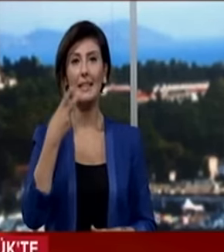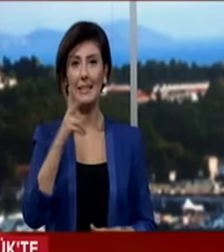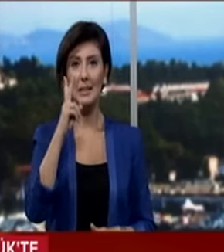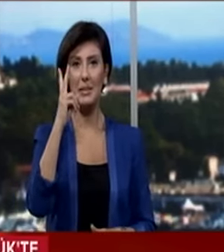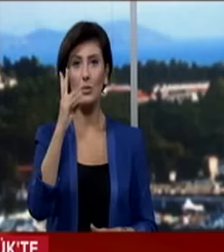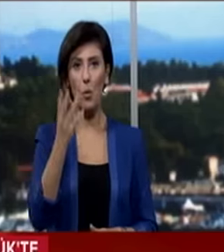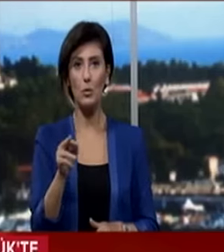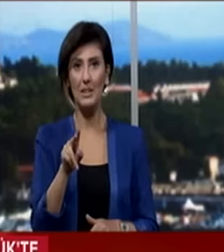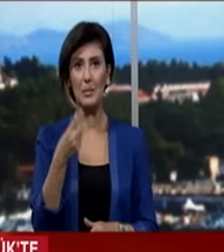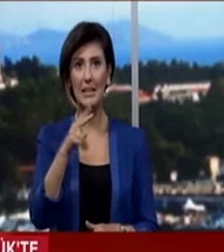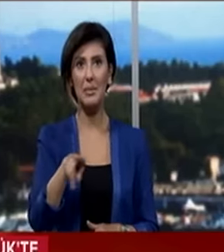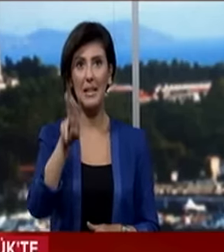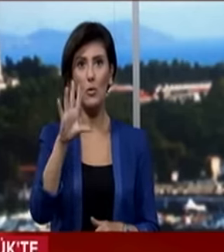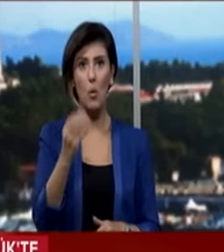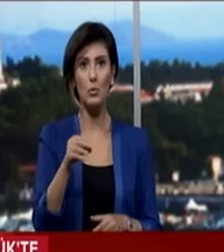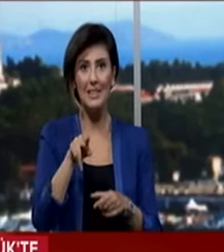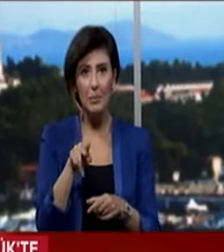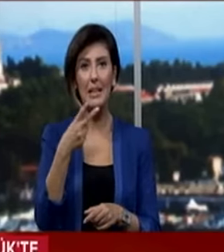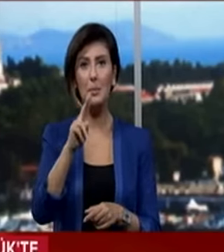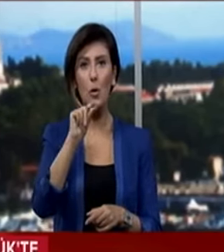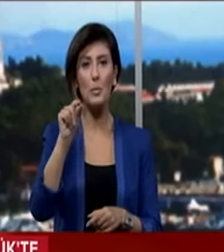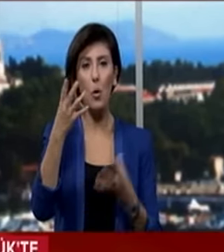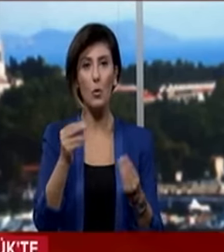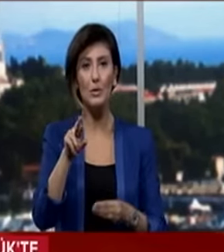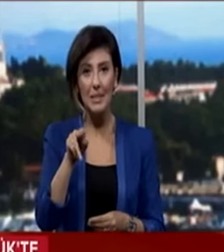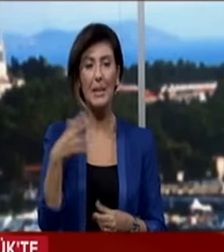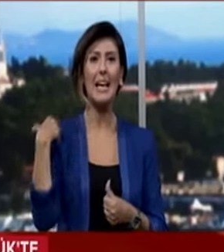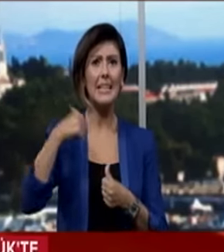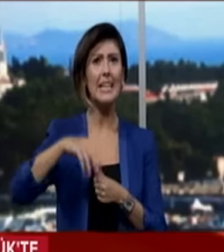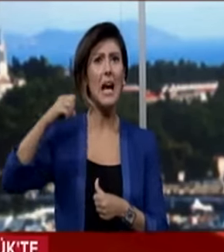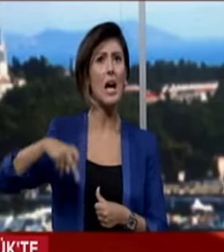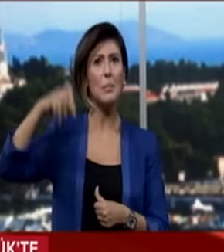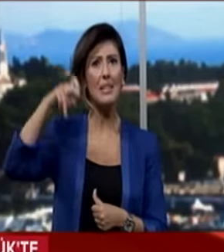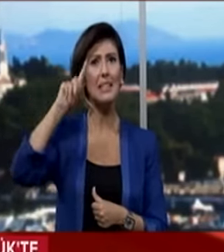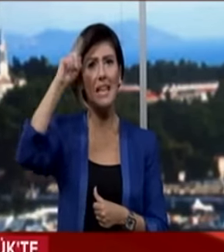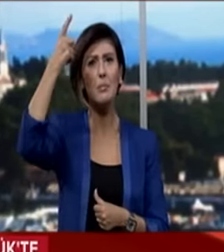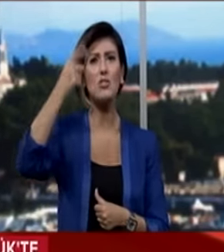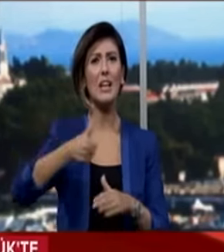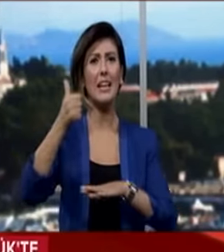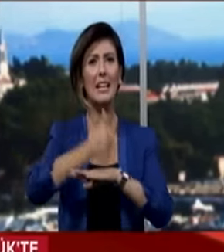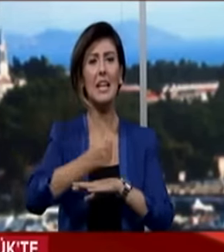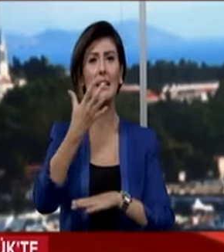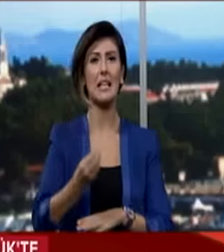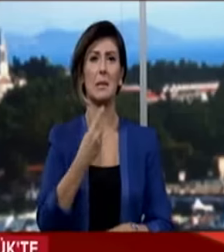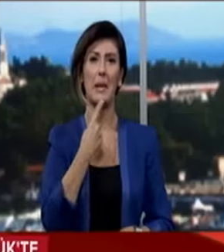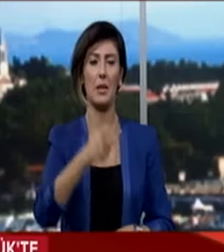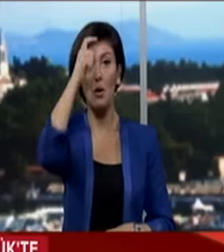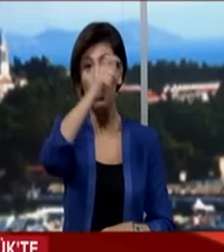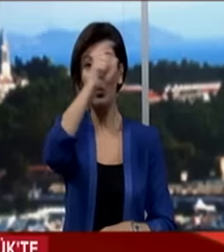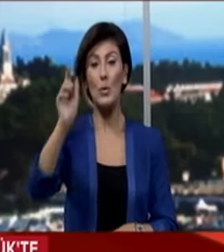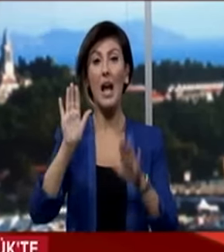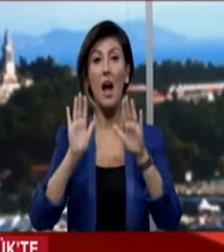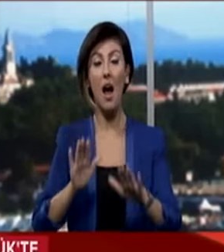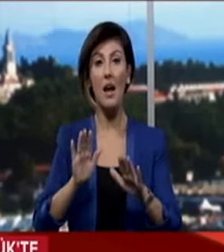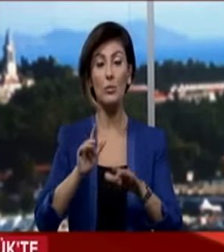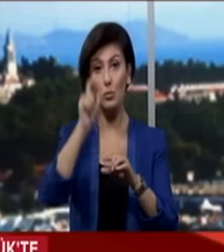2002'de olduğu gibi, 2007'de olduğu gibi, 2011'de olduğu gibi yeniden AK Parti'yi tek başına iktidara getirmek. Türkiye'nin